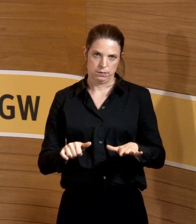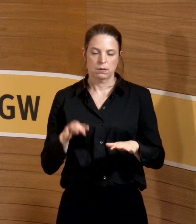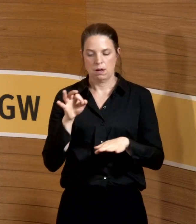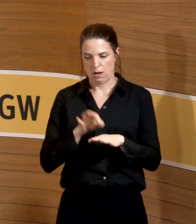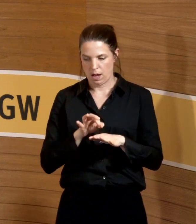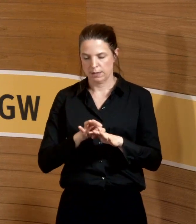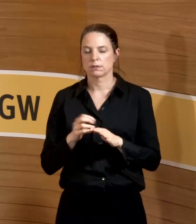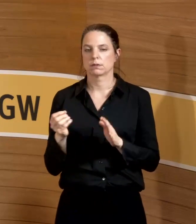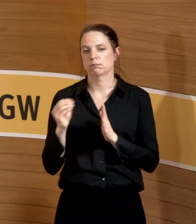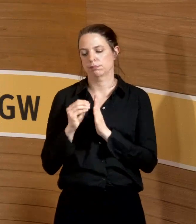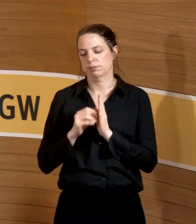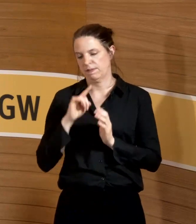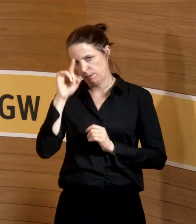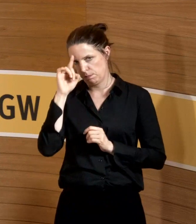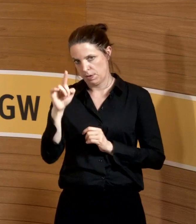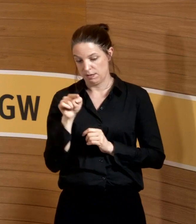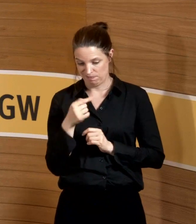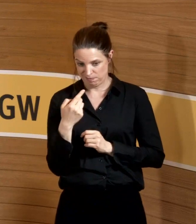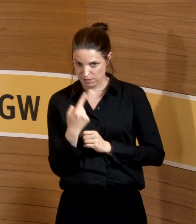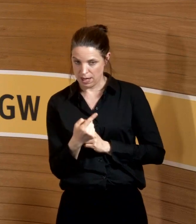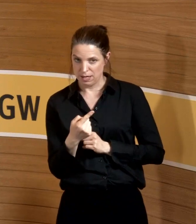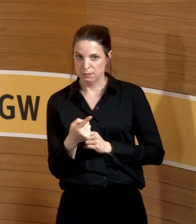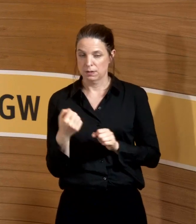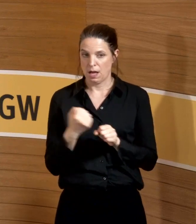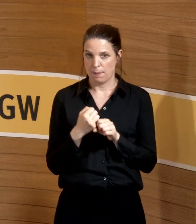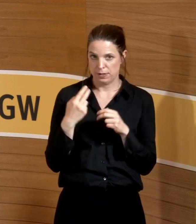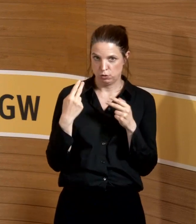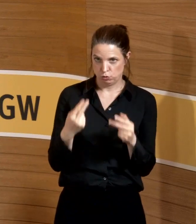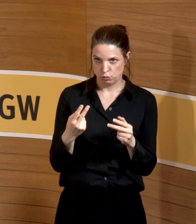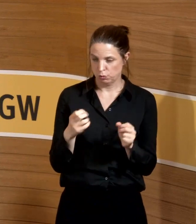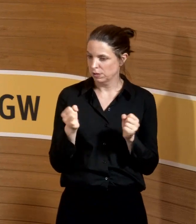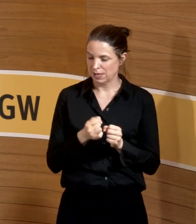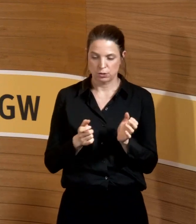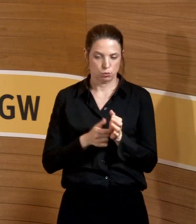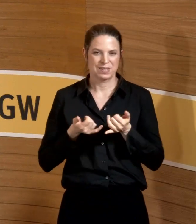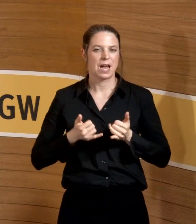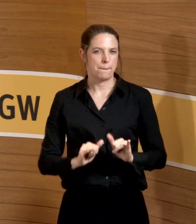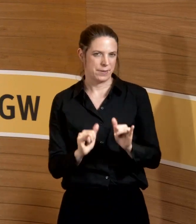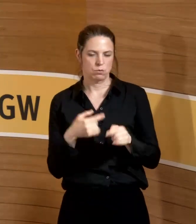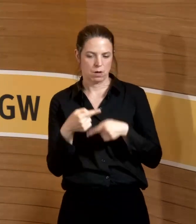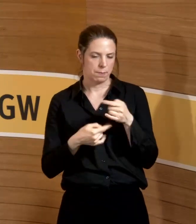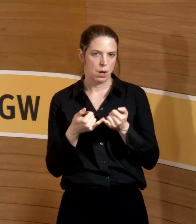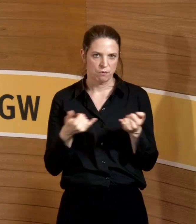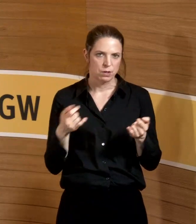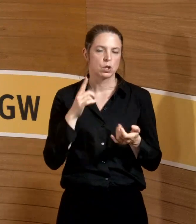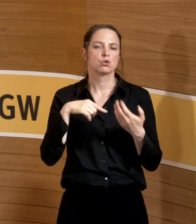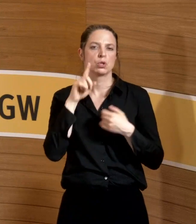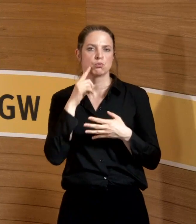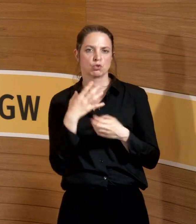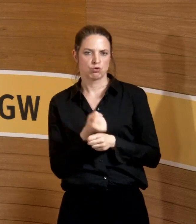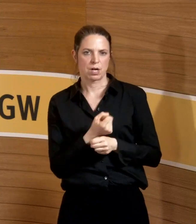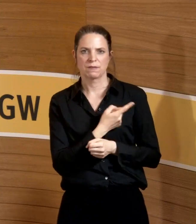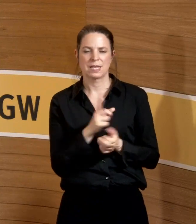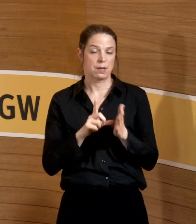das ausstellen, wenn er der Meinung ist, dass die Schwangere aufgrund der Entbindung oder der Mutterschaft nicht voll